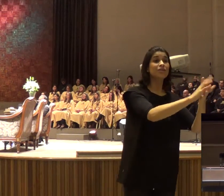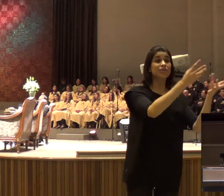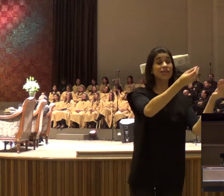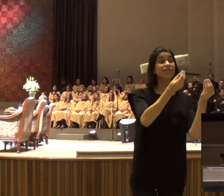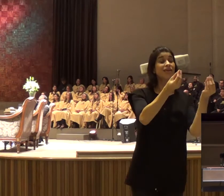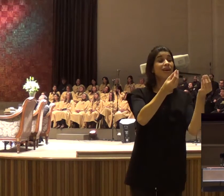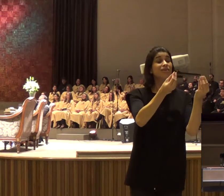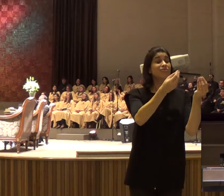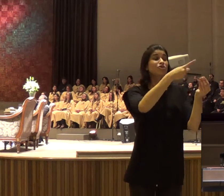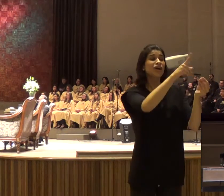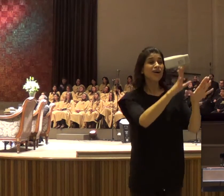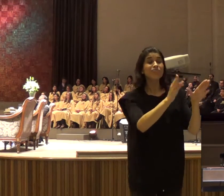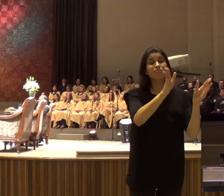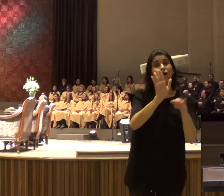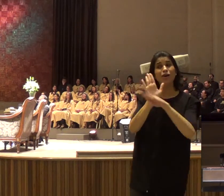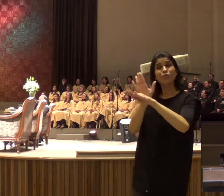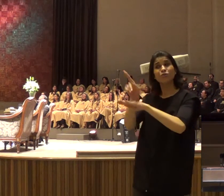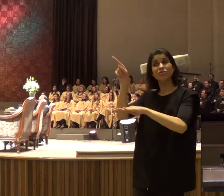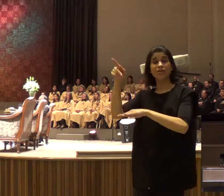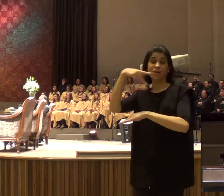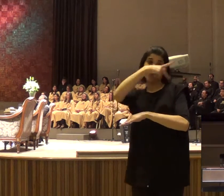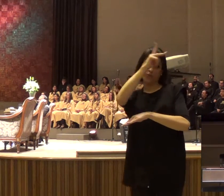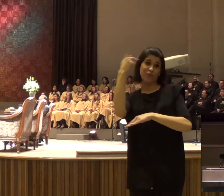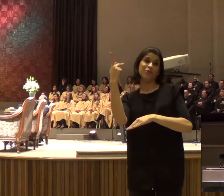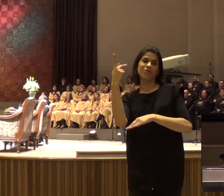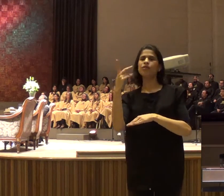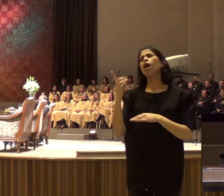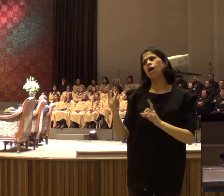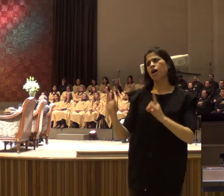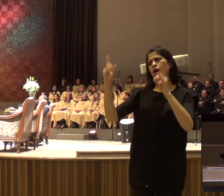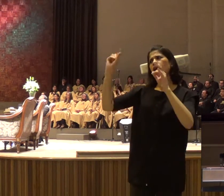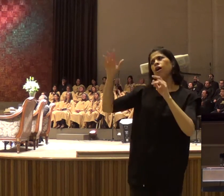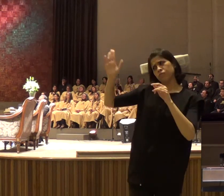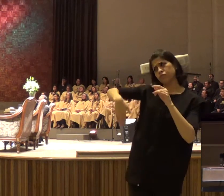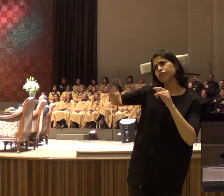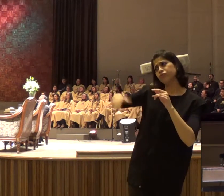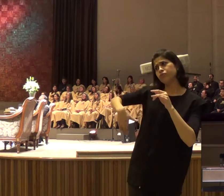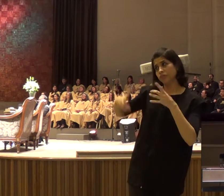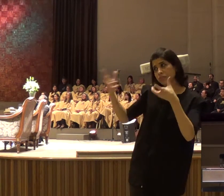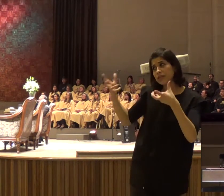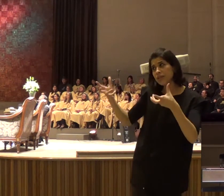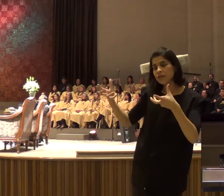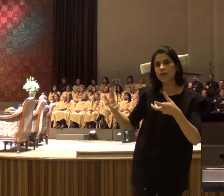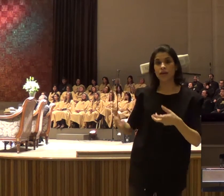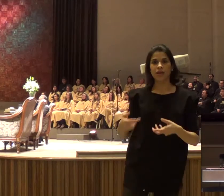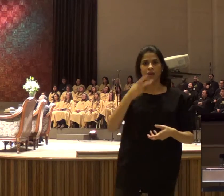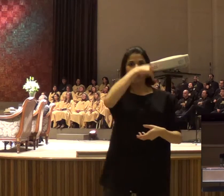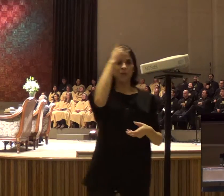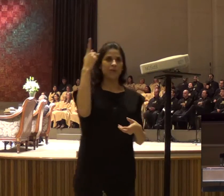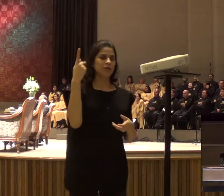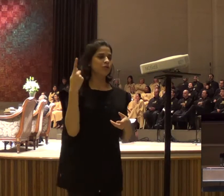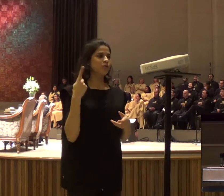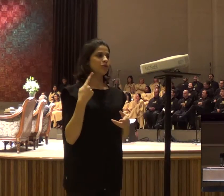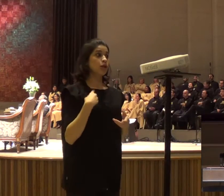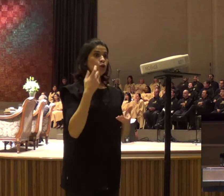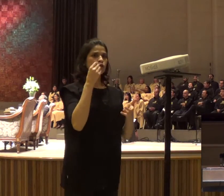construtora, e quis me ajudar, de fato ele quis me ajudar, e ele fez uma proposta, para que eu pagasse a entrada, não o